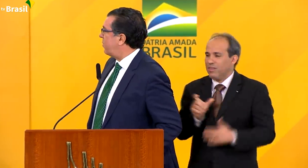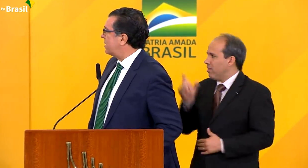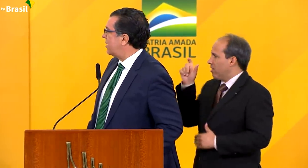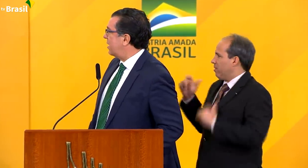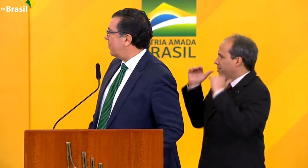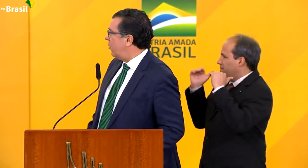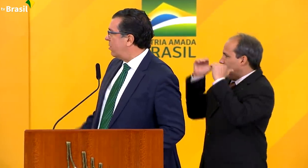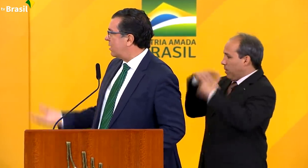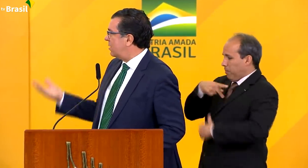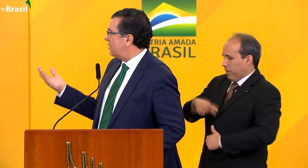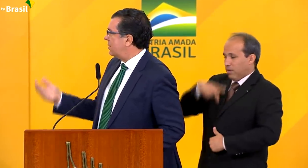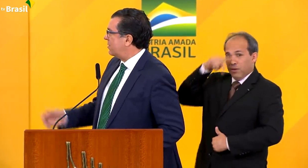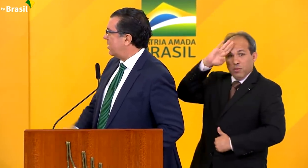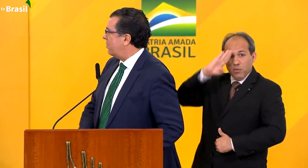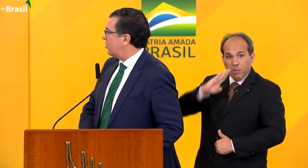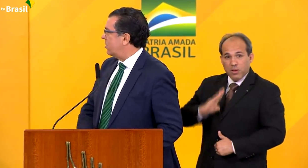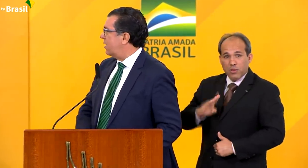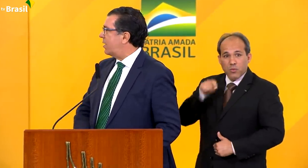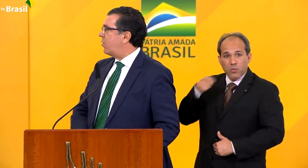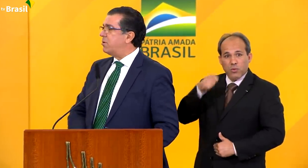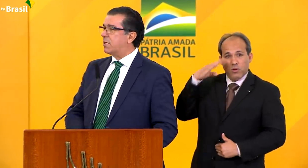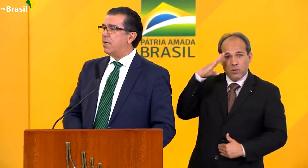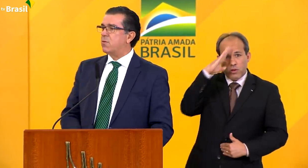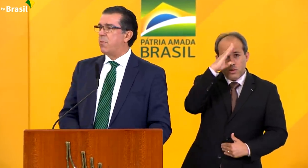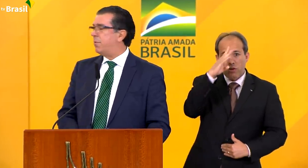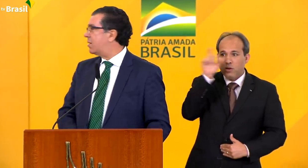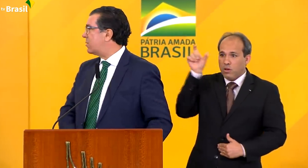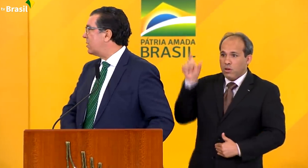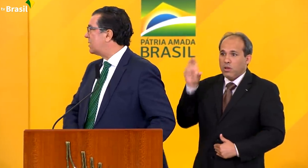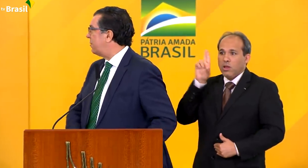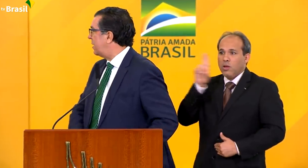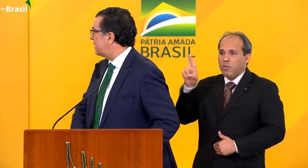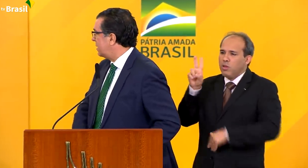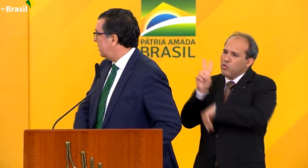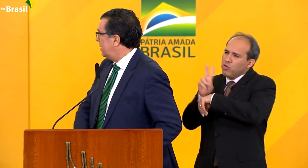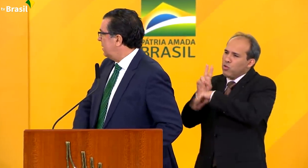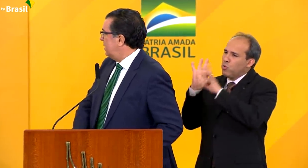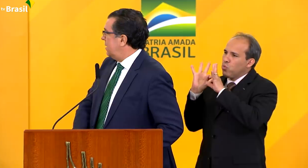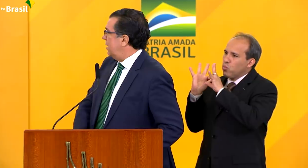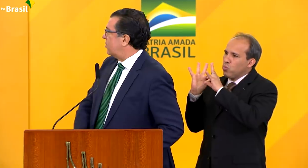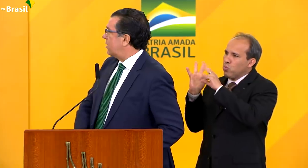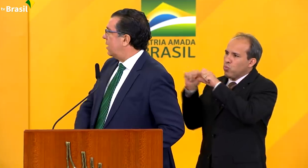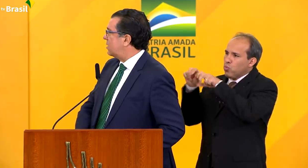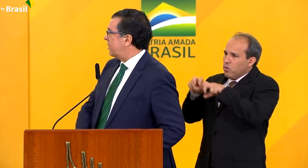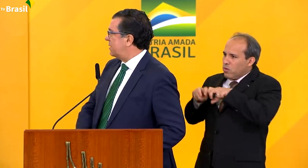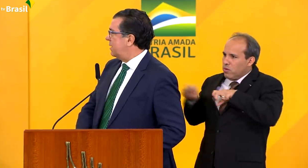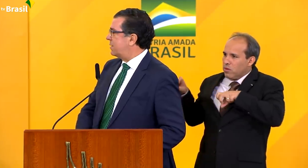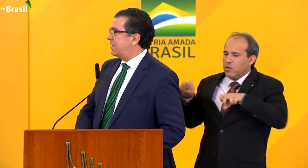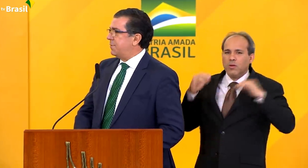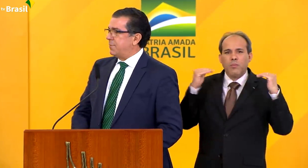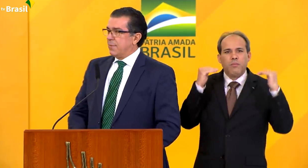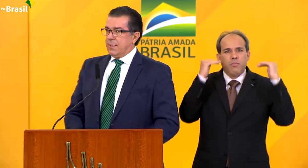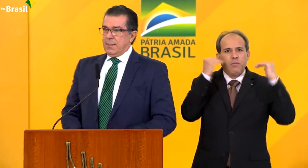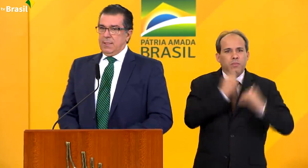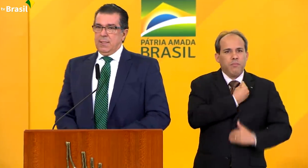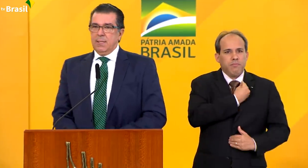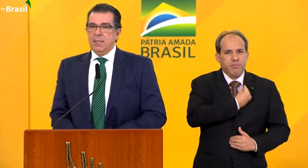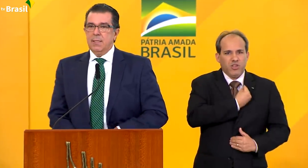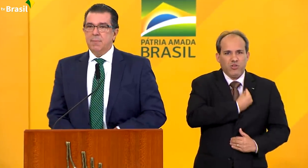Excelentíssimo senhor presidente da República, Jair Bolsonaro, em nome de quem eu cumprimento a todas as demais autoridades presentes.